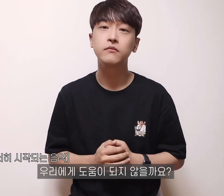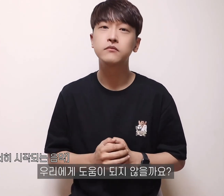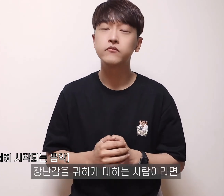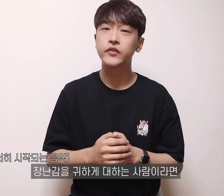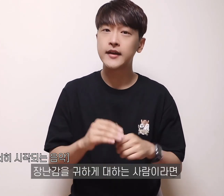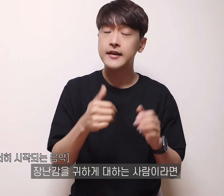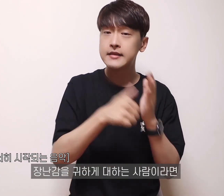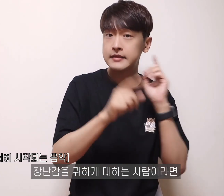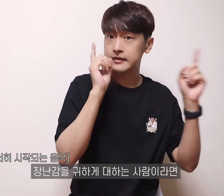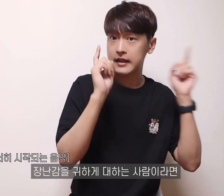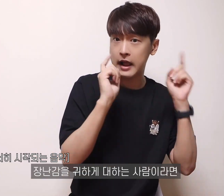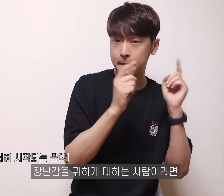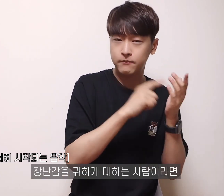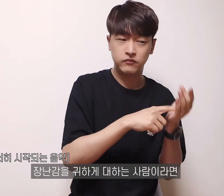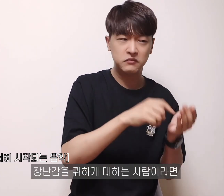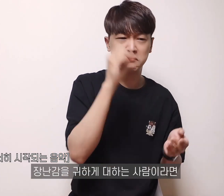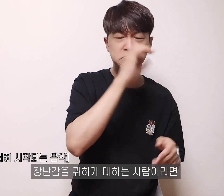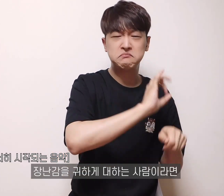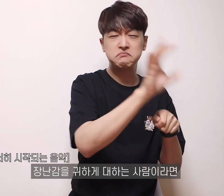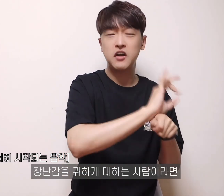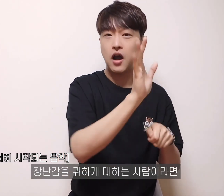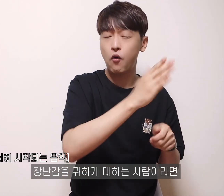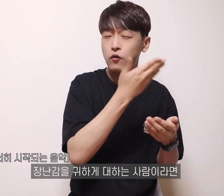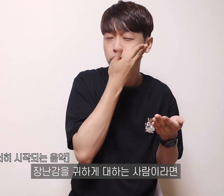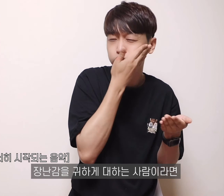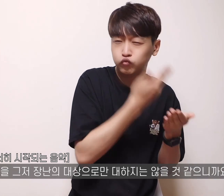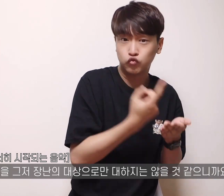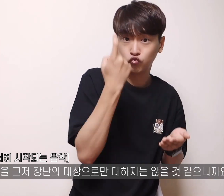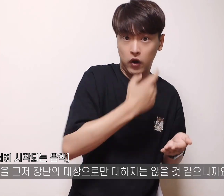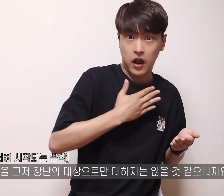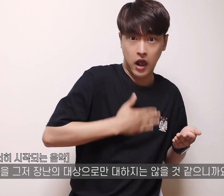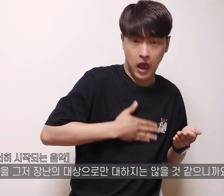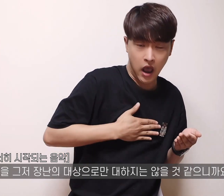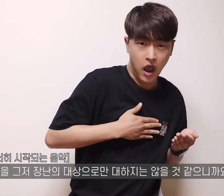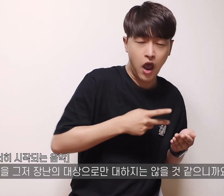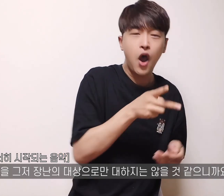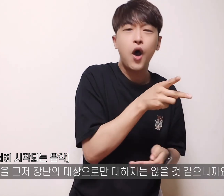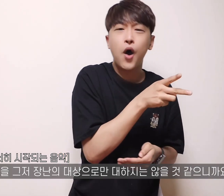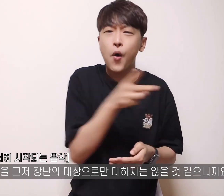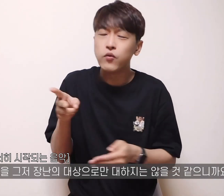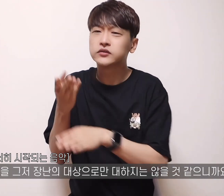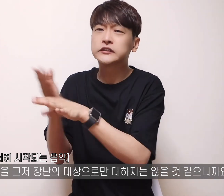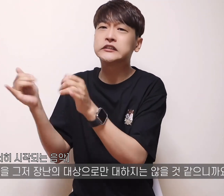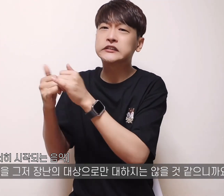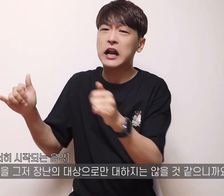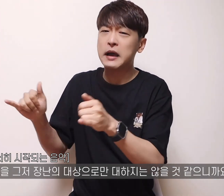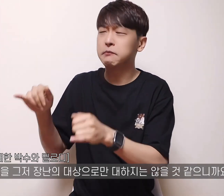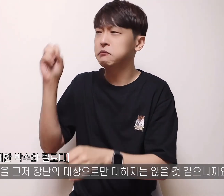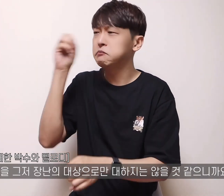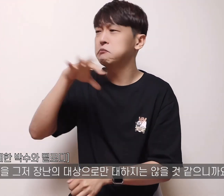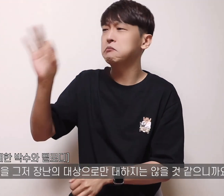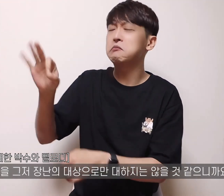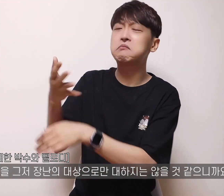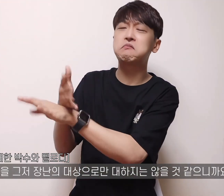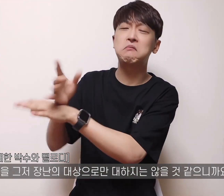장난감을 귀하게 대하는 사람이라면 타인을 그저 장난의 대상으로만 대하지는 않을 것 같으니까요